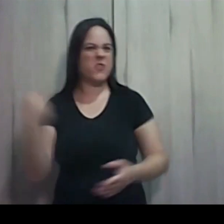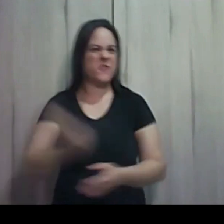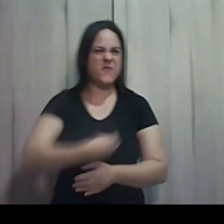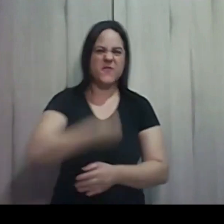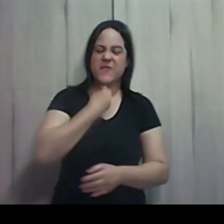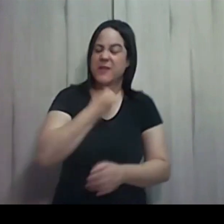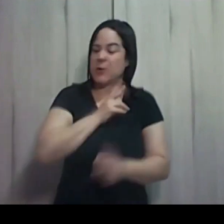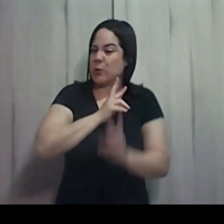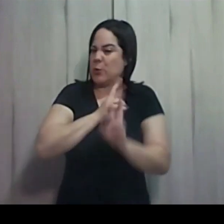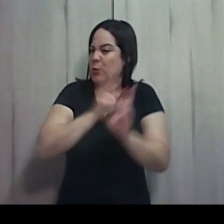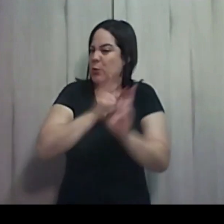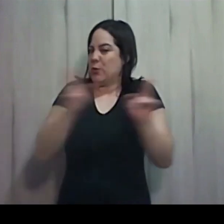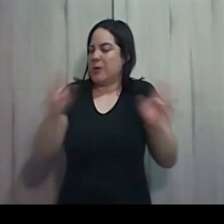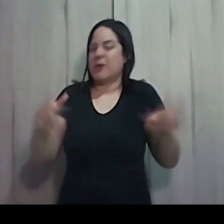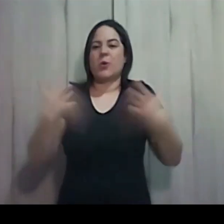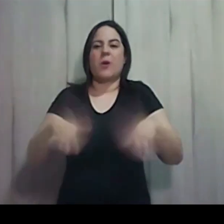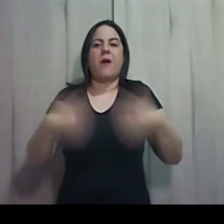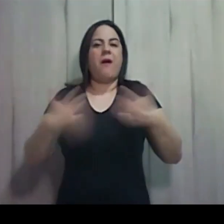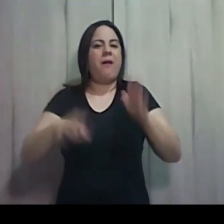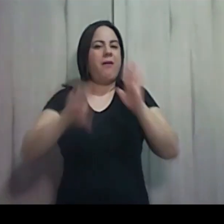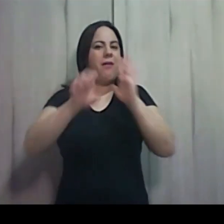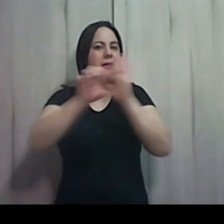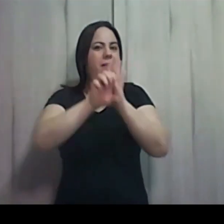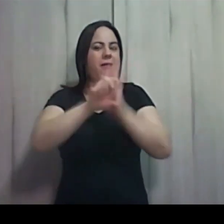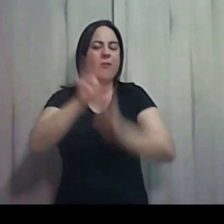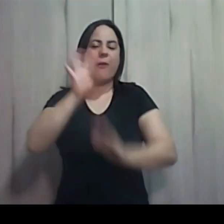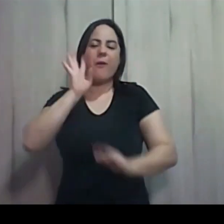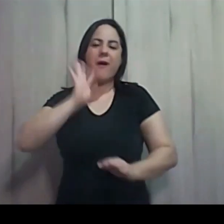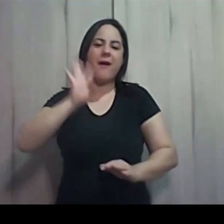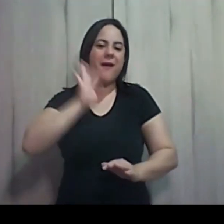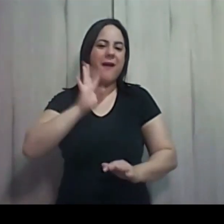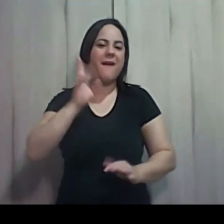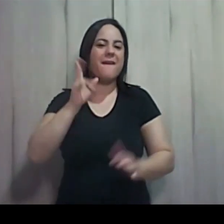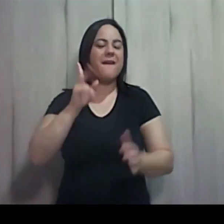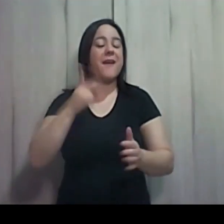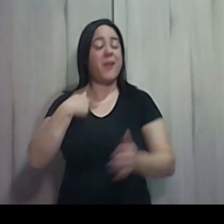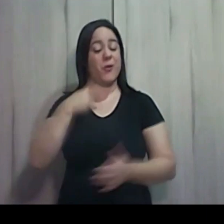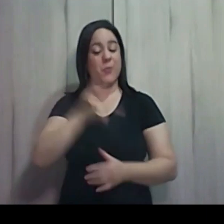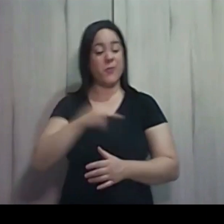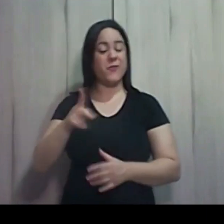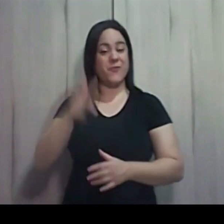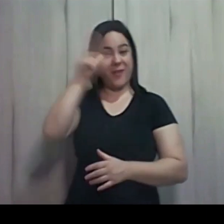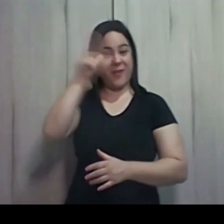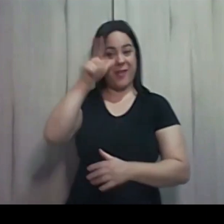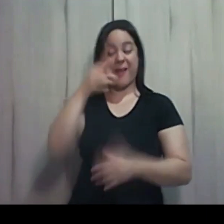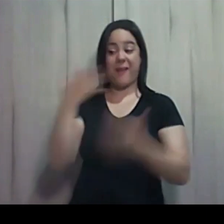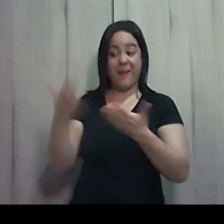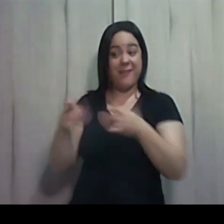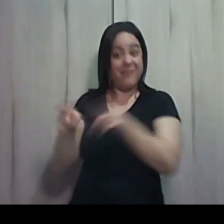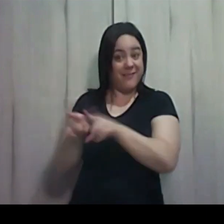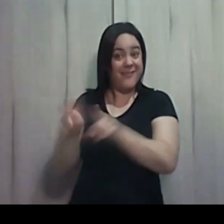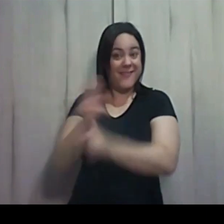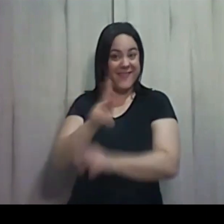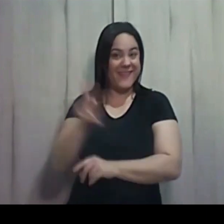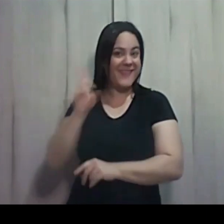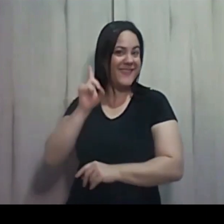I'll tell you, Êxodo is a really cool I am Professor Leclerc, and here to my side is Professor Daniele. And in this video,